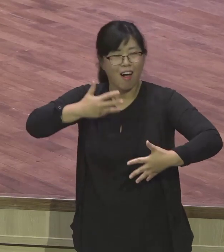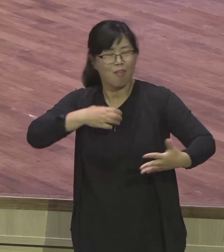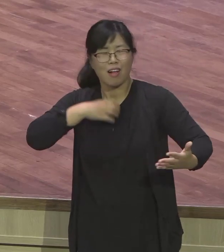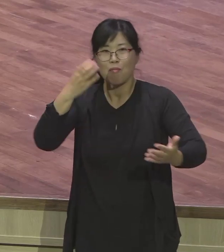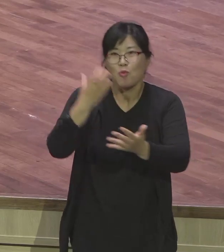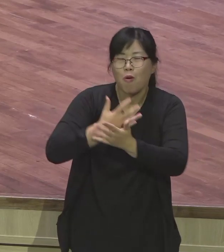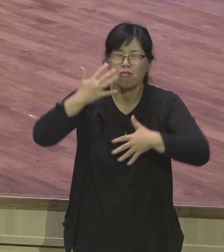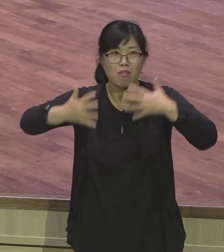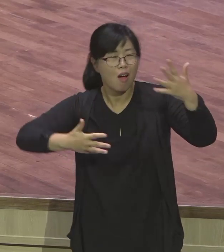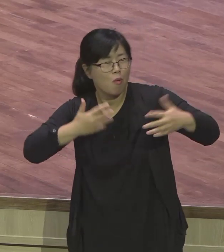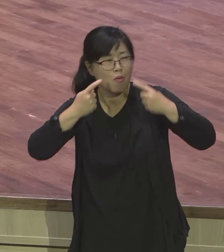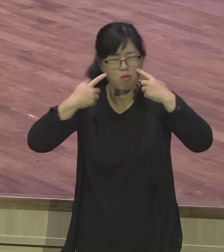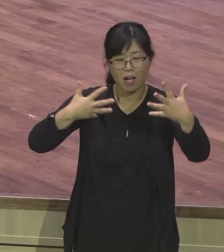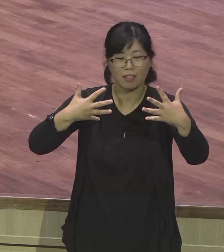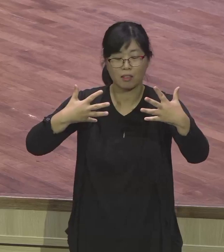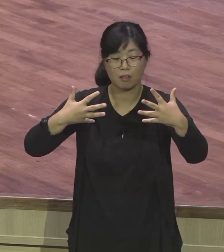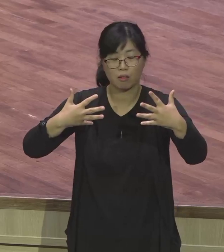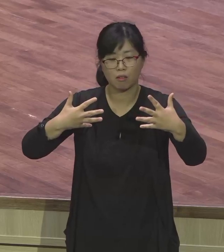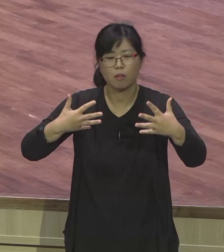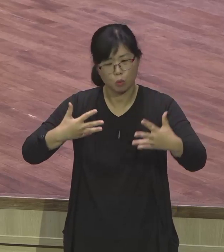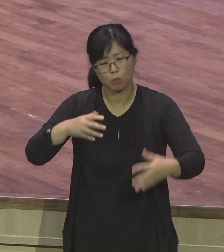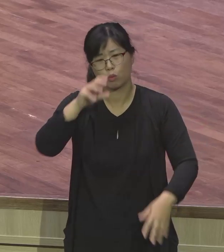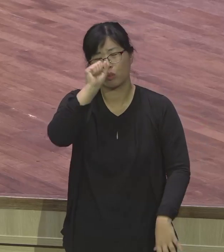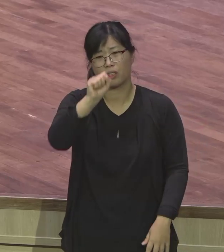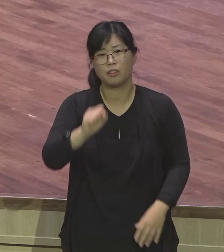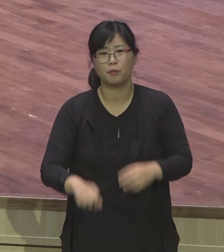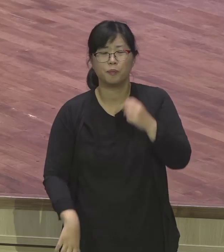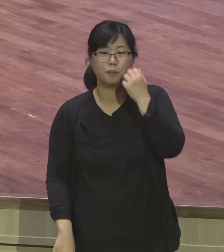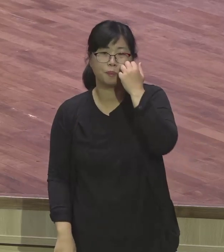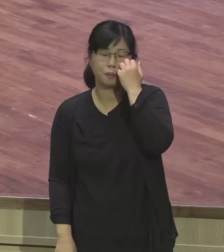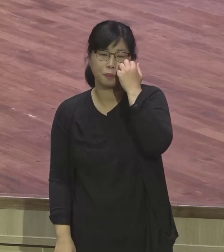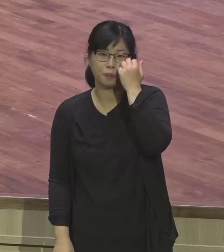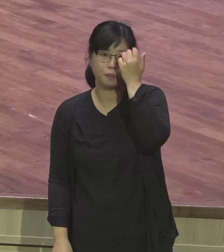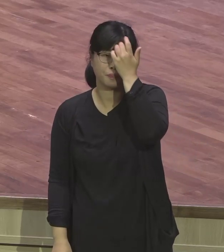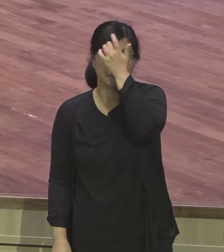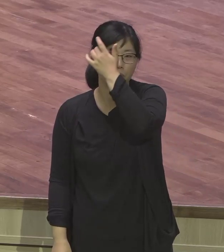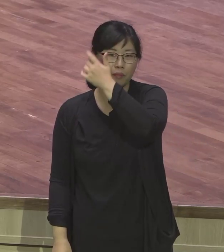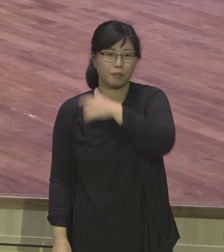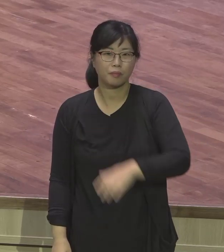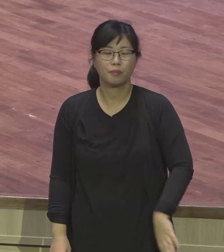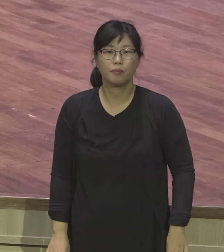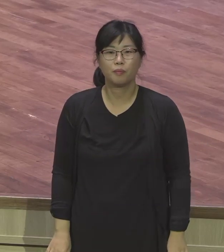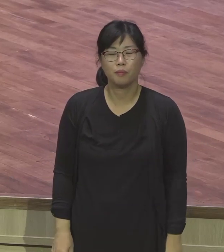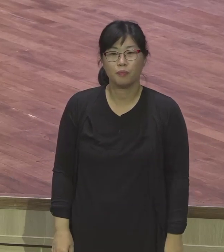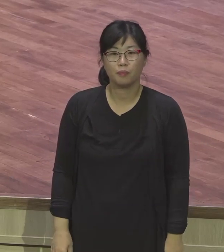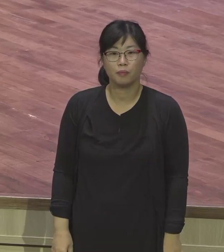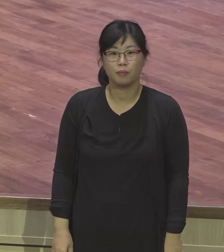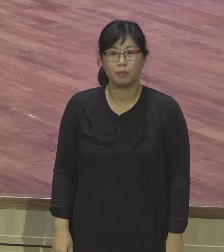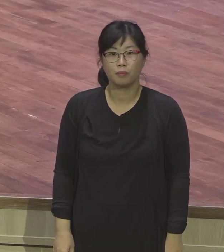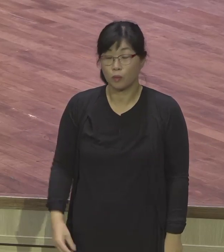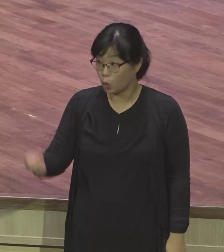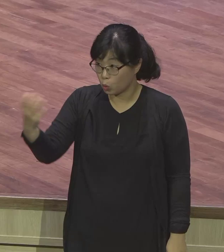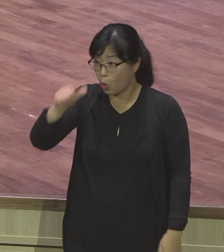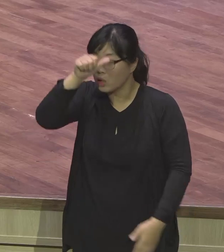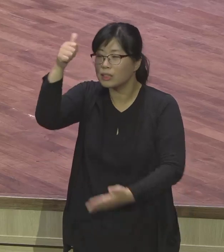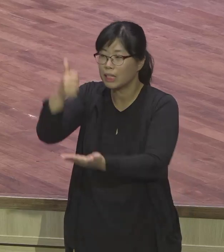감동이 저절로 오고 우리 장로회는 장로회가 막